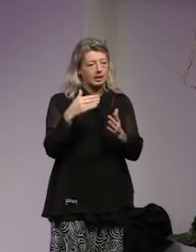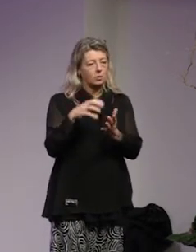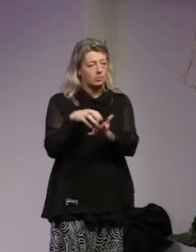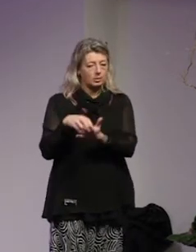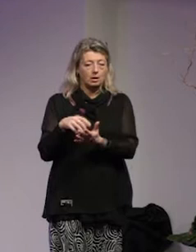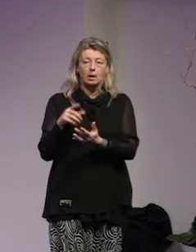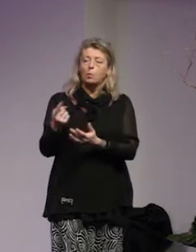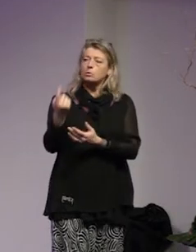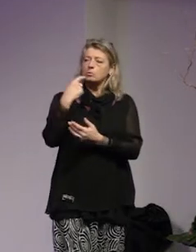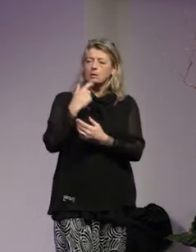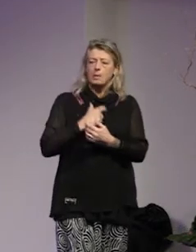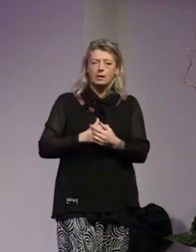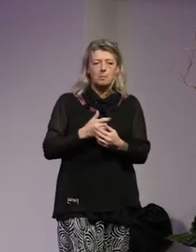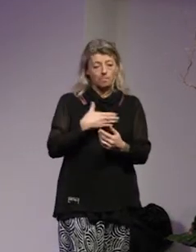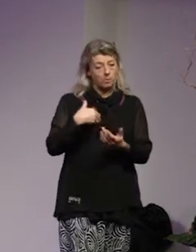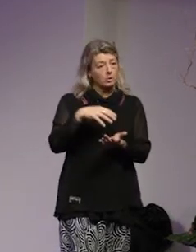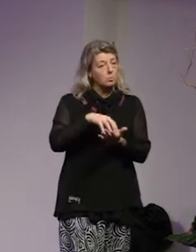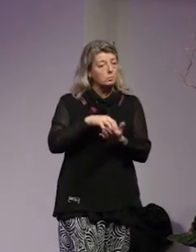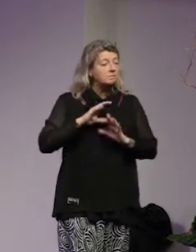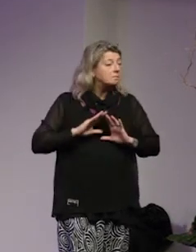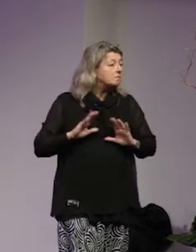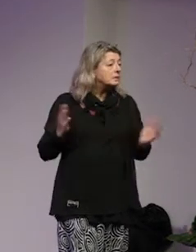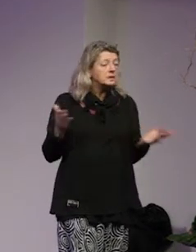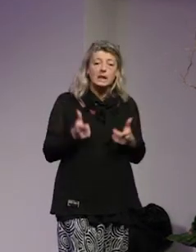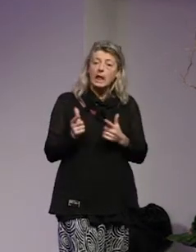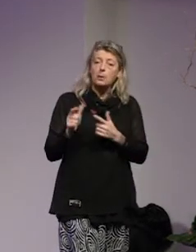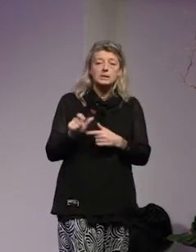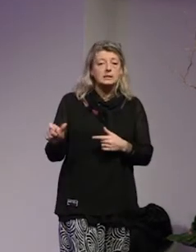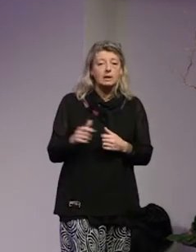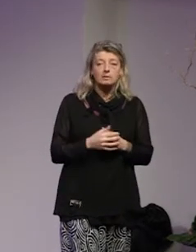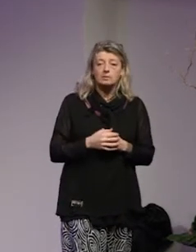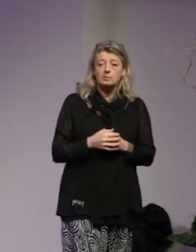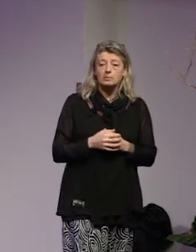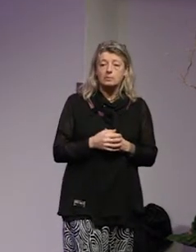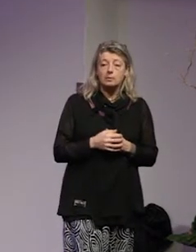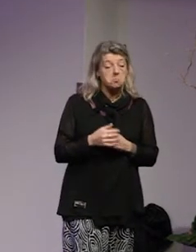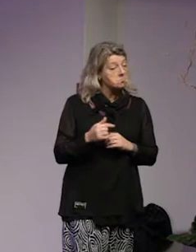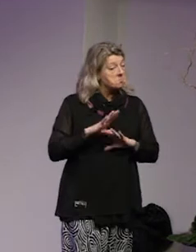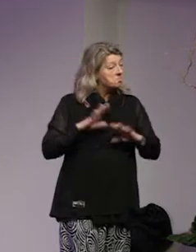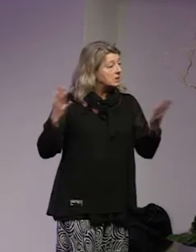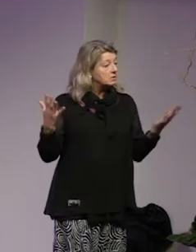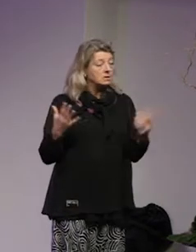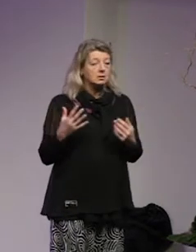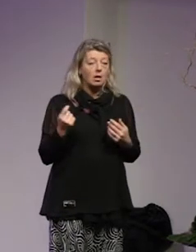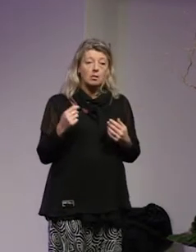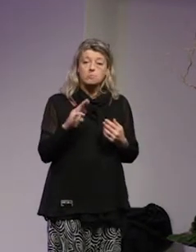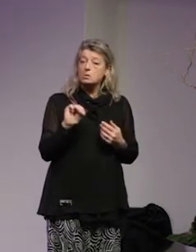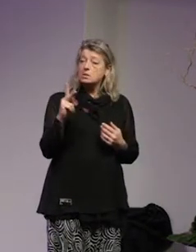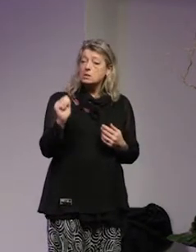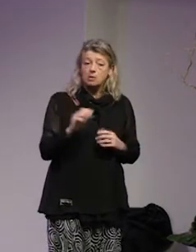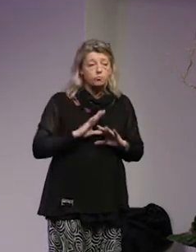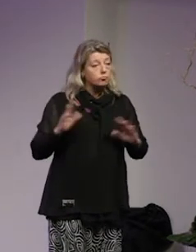till mig men i våran kommun finns det inga terrorister här finns inte ens en moské